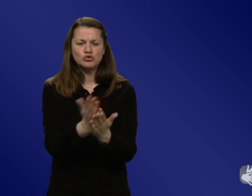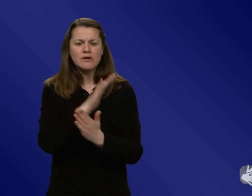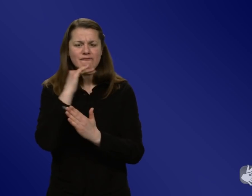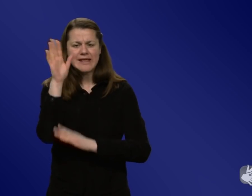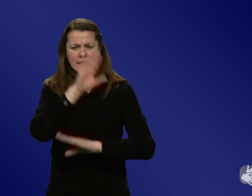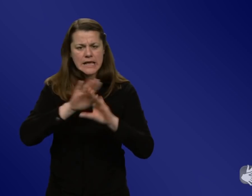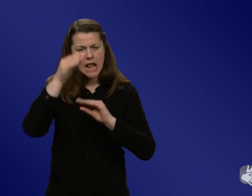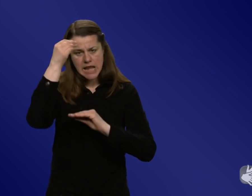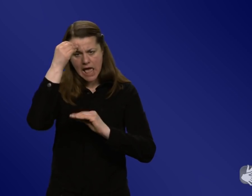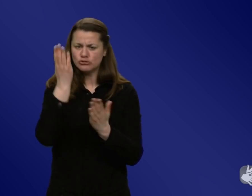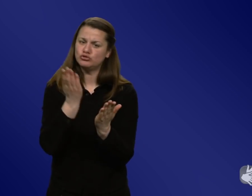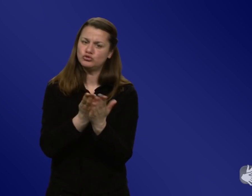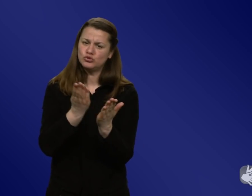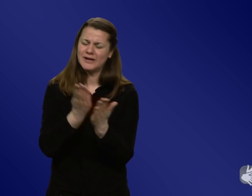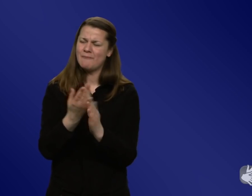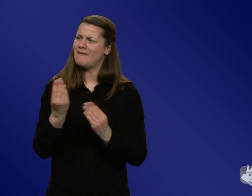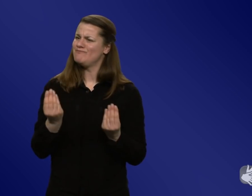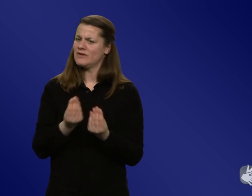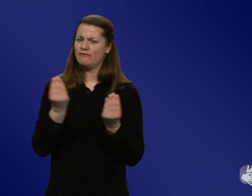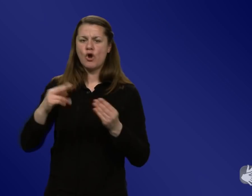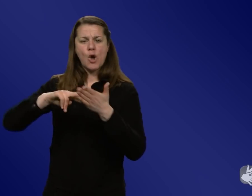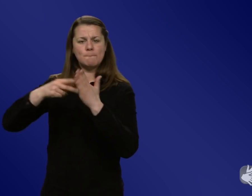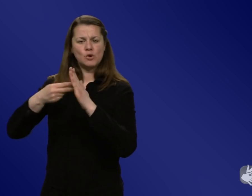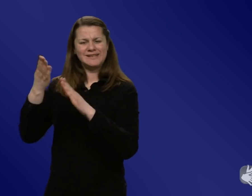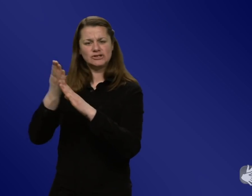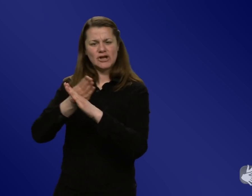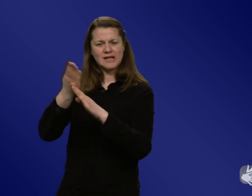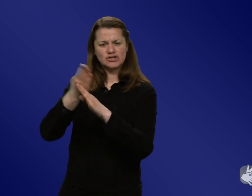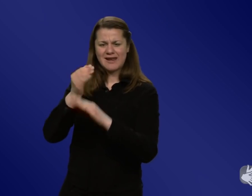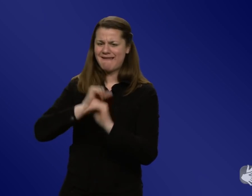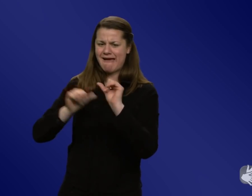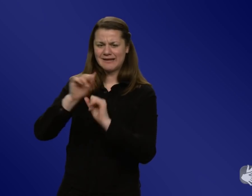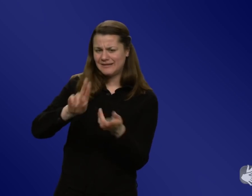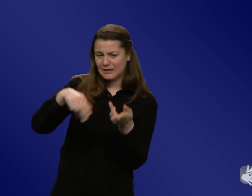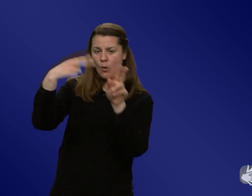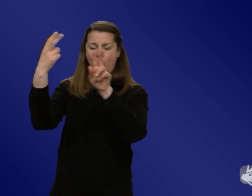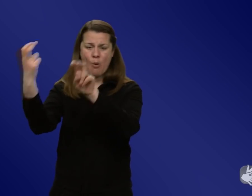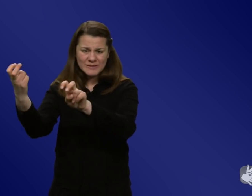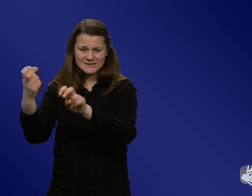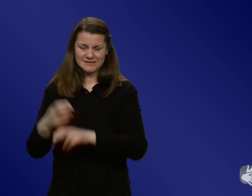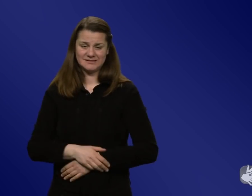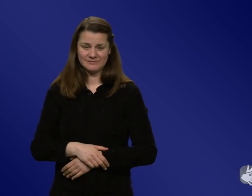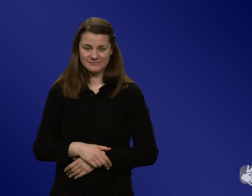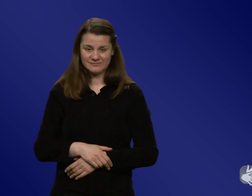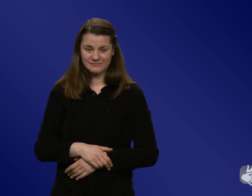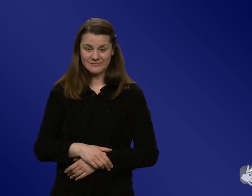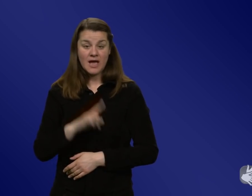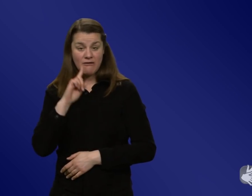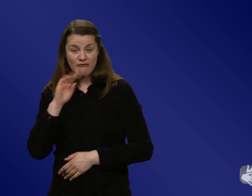kommt das irgendwie nicht so richtig bei den politischen Entscheidern an. Frau Beetsch, haben eben schon gesagt, Sie sitzen ja jetzt auch im Expertinnenrat und